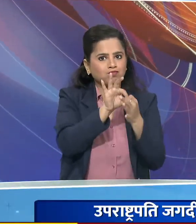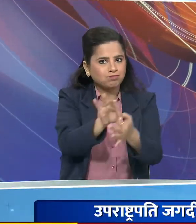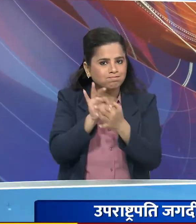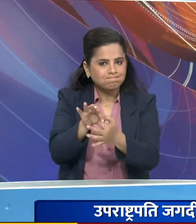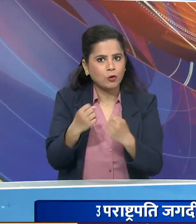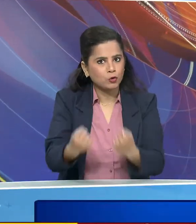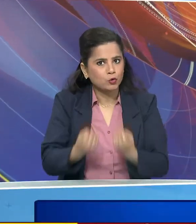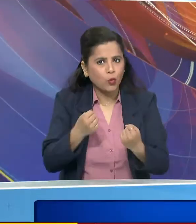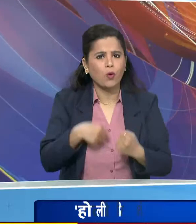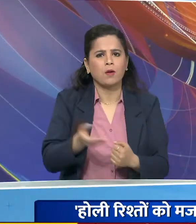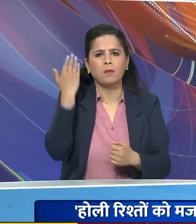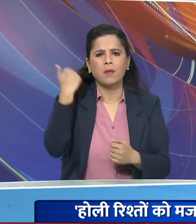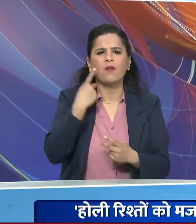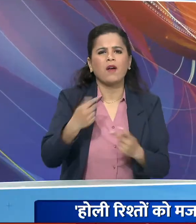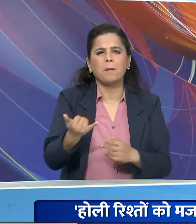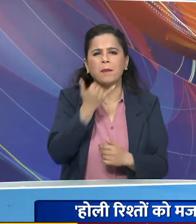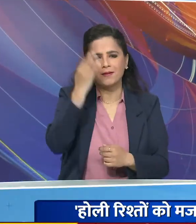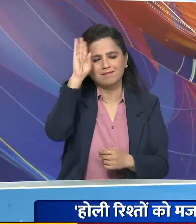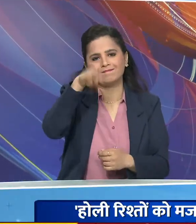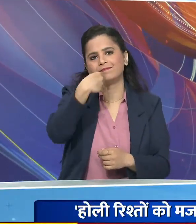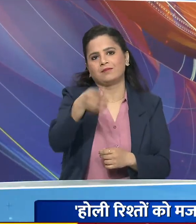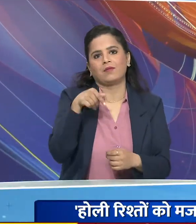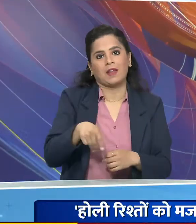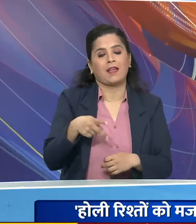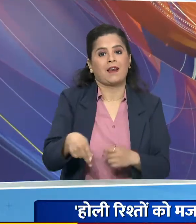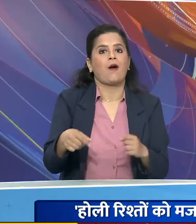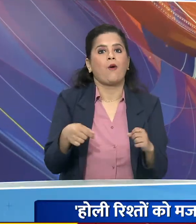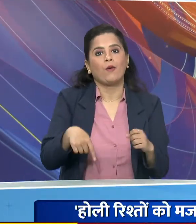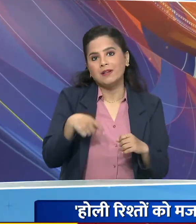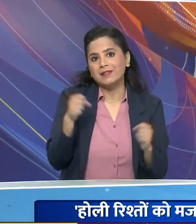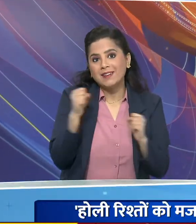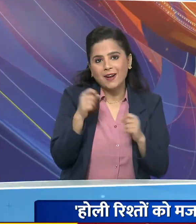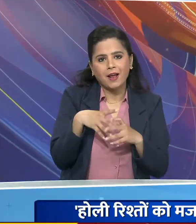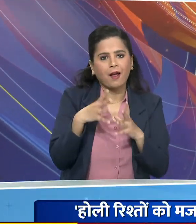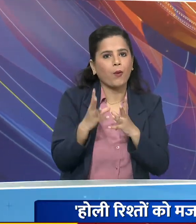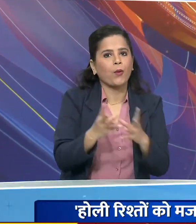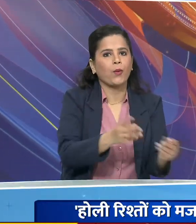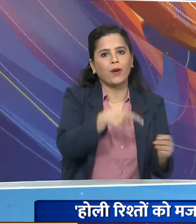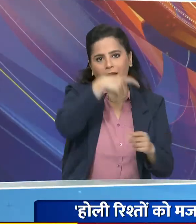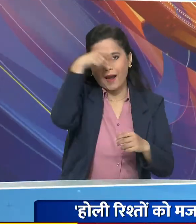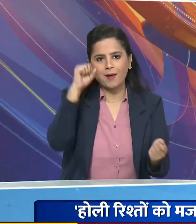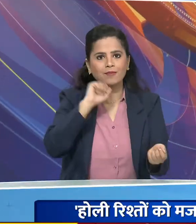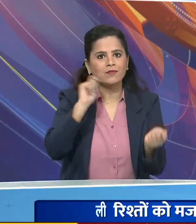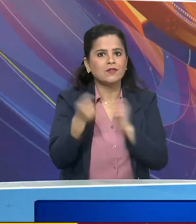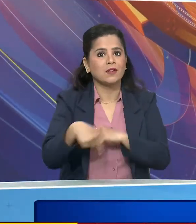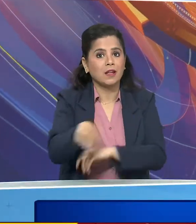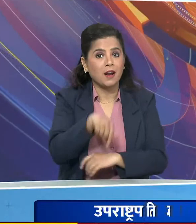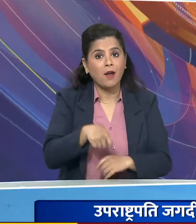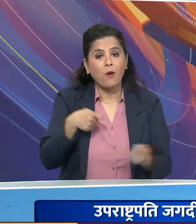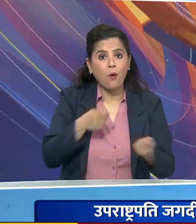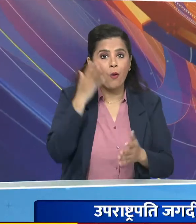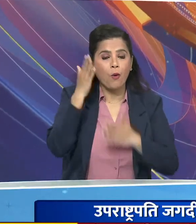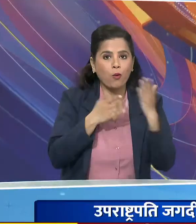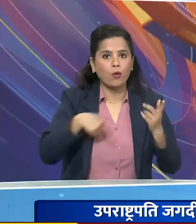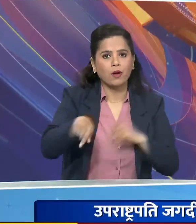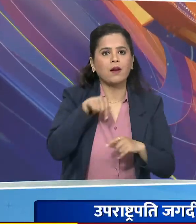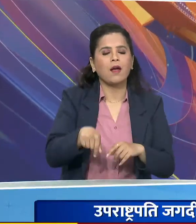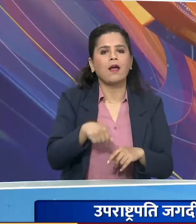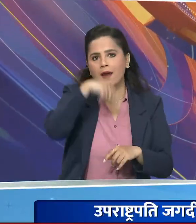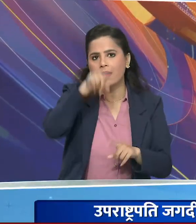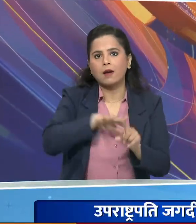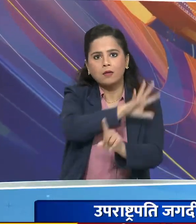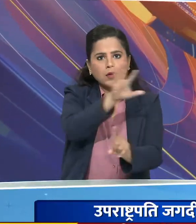गलतियों को माफ करने और वसंत की नई शुरौबात का स्वागत करने का तिवहार होली के जीवन्त रंग देश की सांस्कृतिक